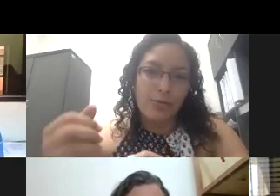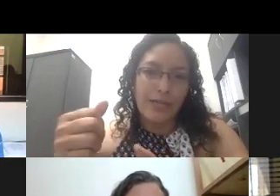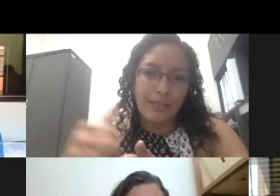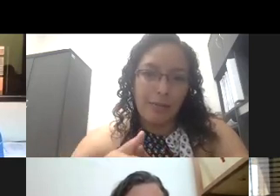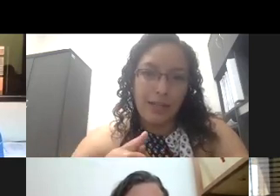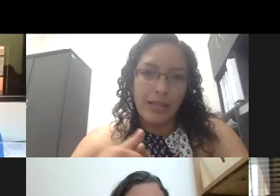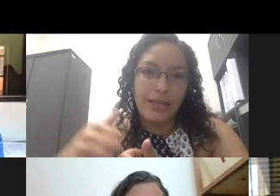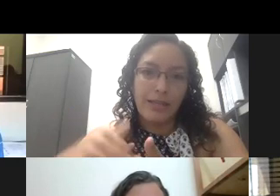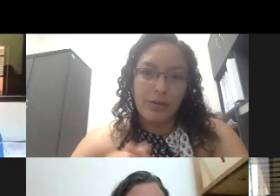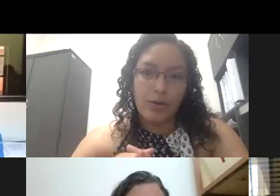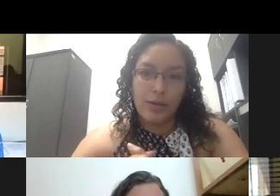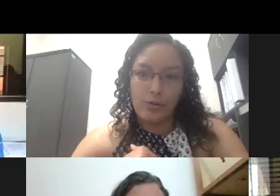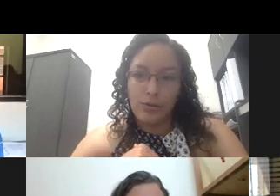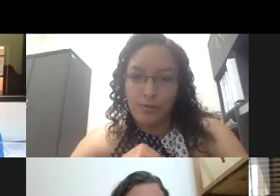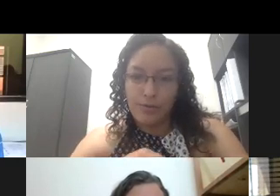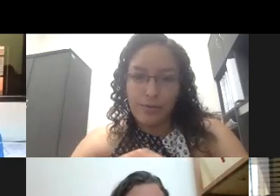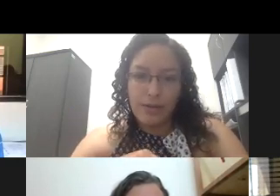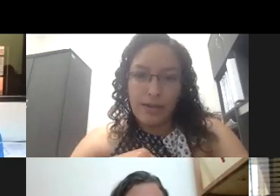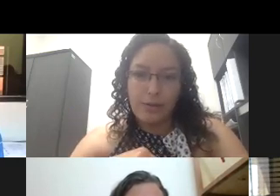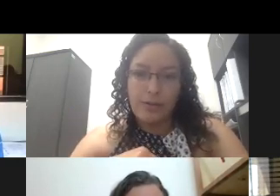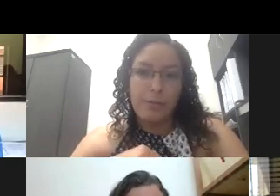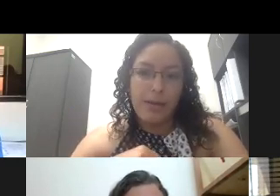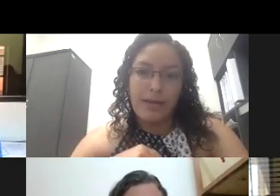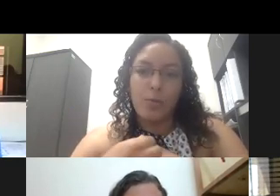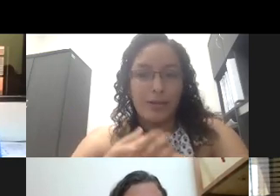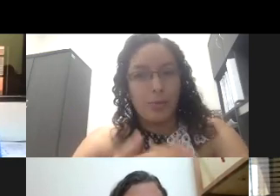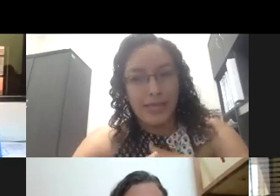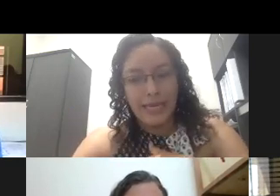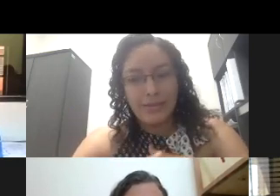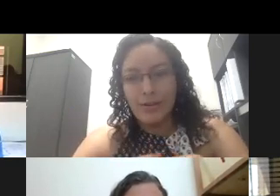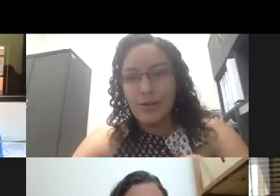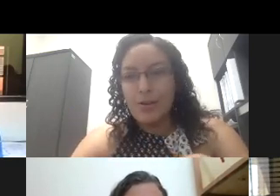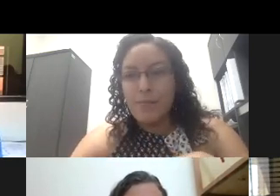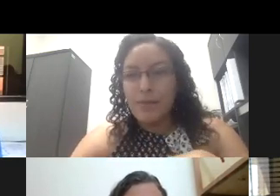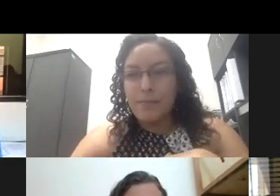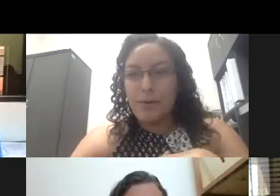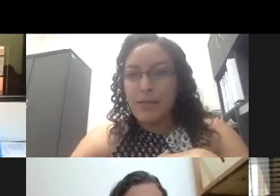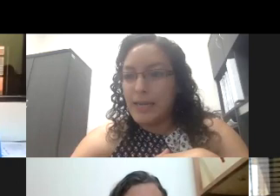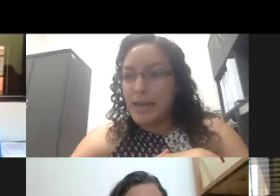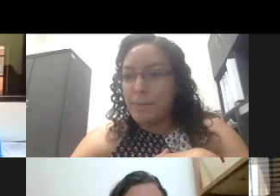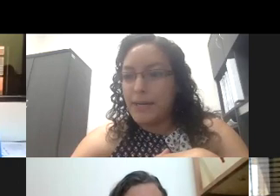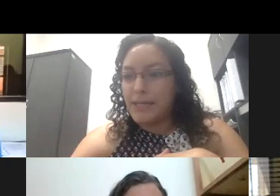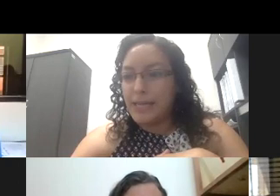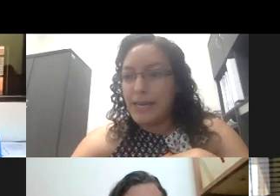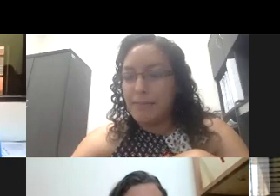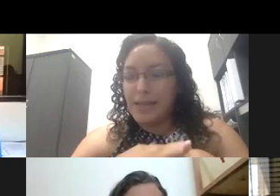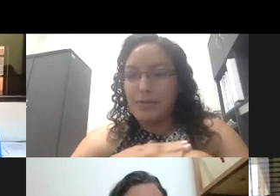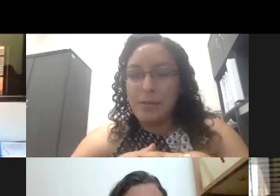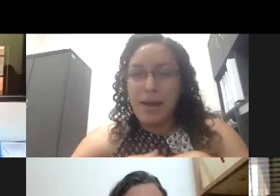con accesibilidad y con inclusión entonces también como les comenté a partir del mediados de